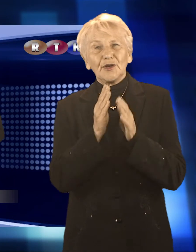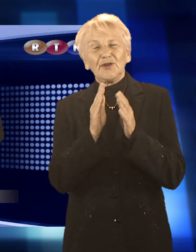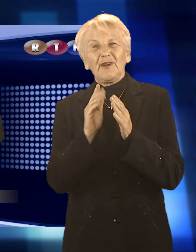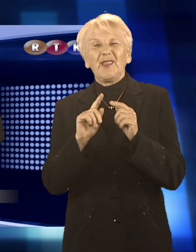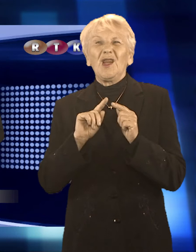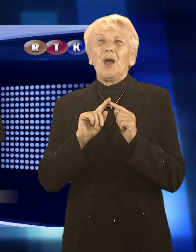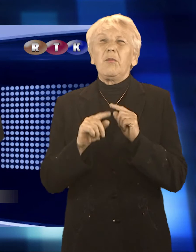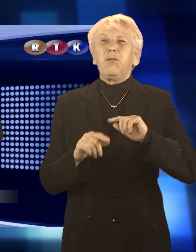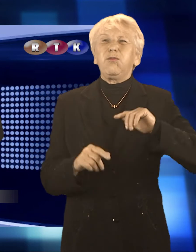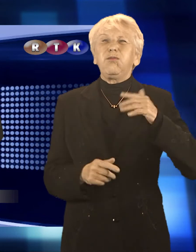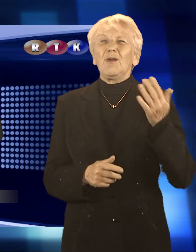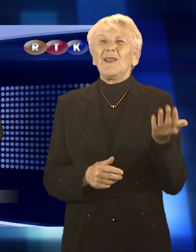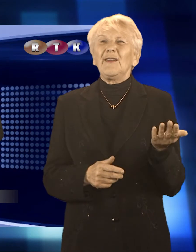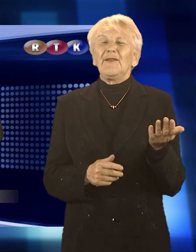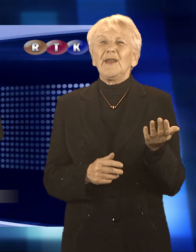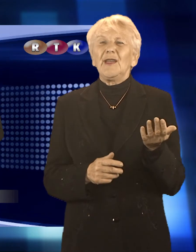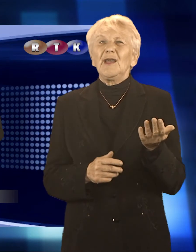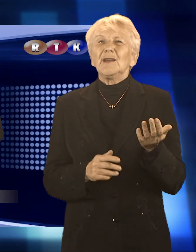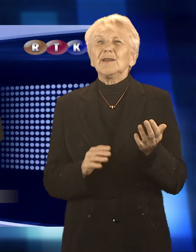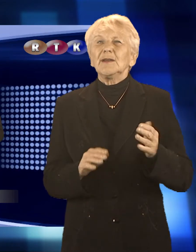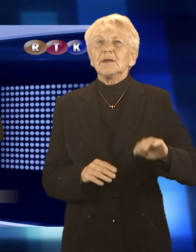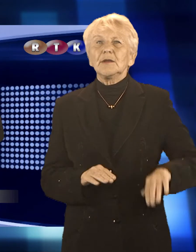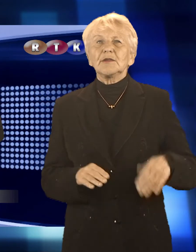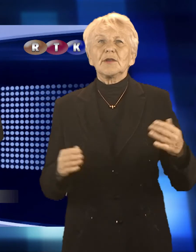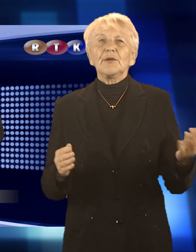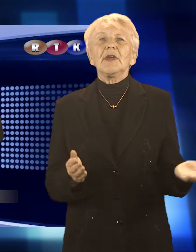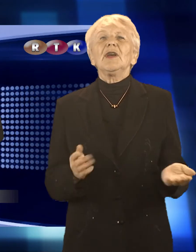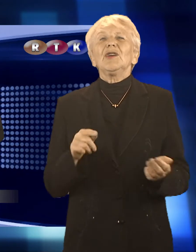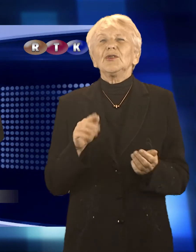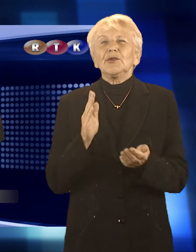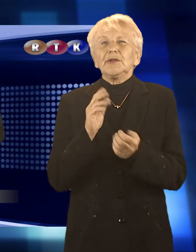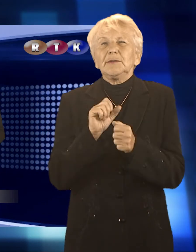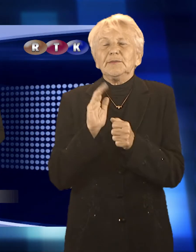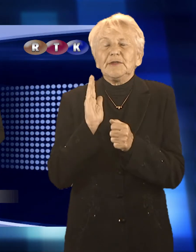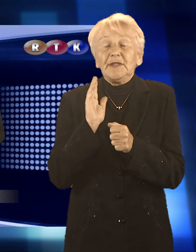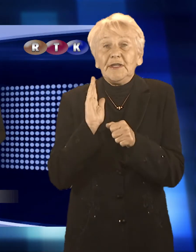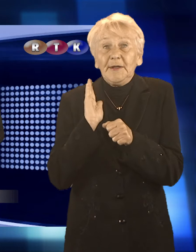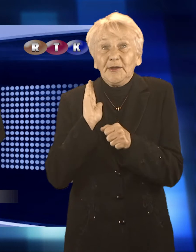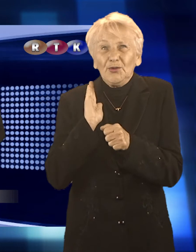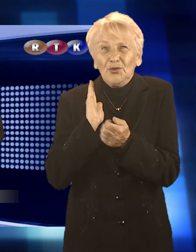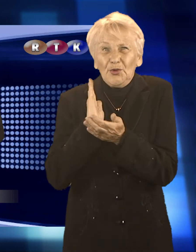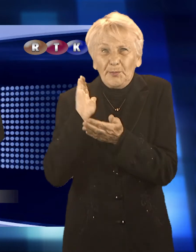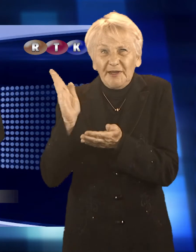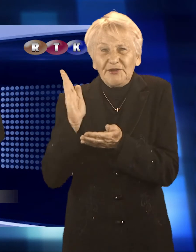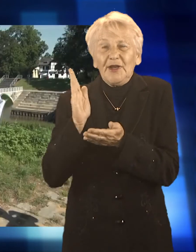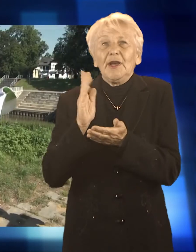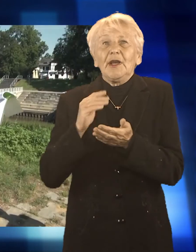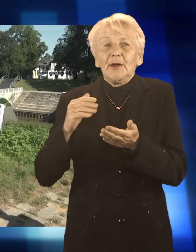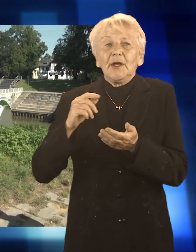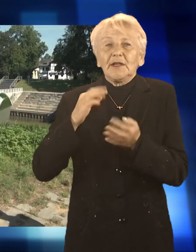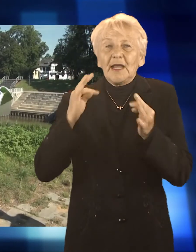zarośnięty trawą, ale już wkrótce się to zmieni i również ta część nadudrzeńskich bulwarów zacznie tętnić życiem.